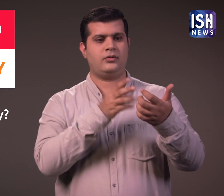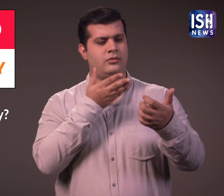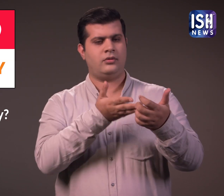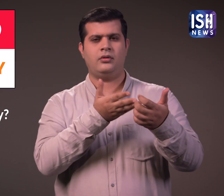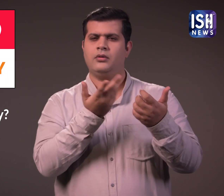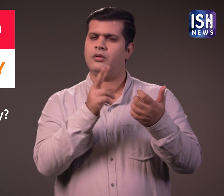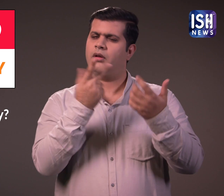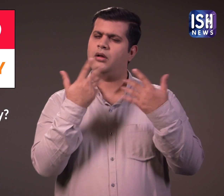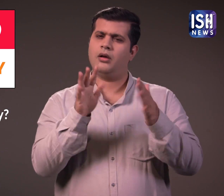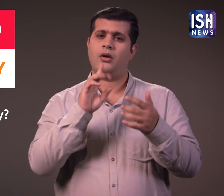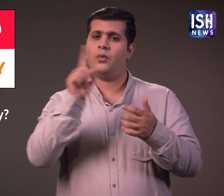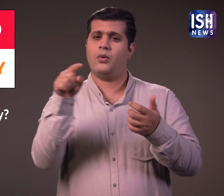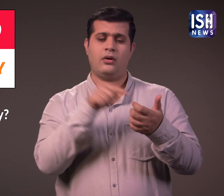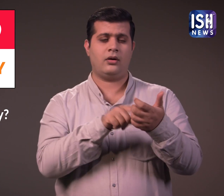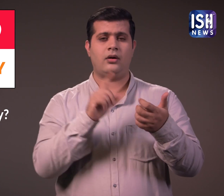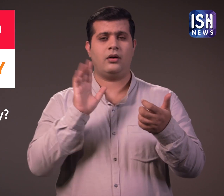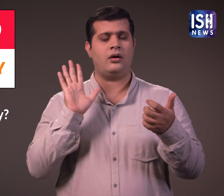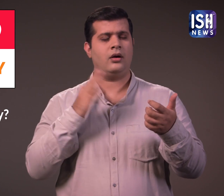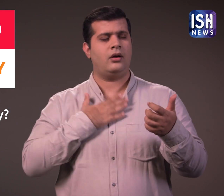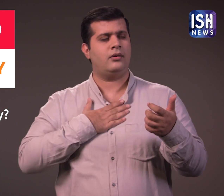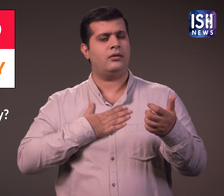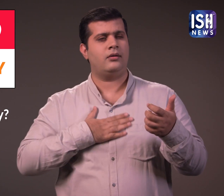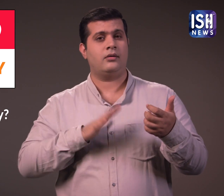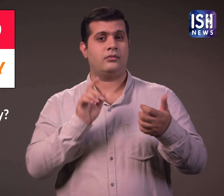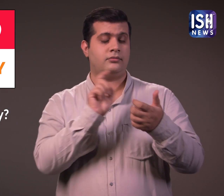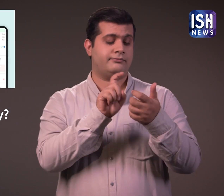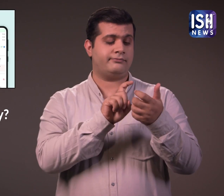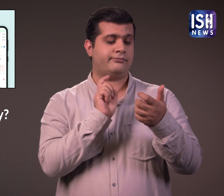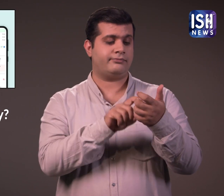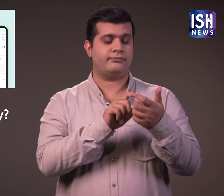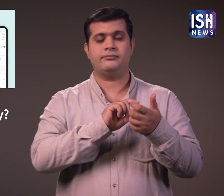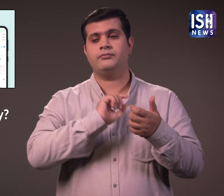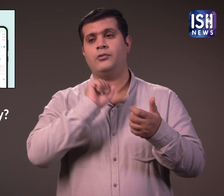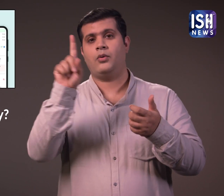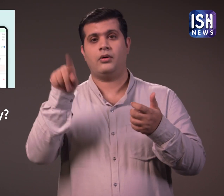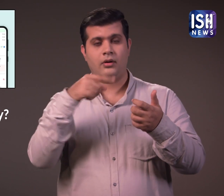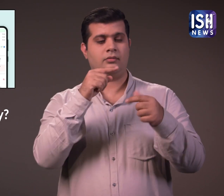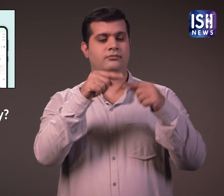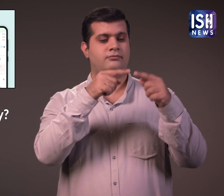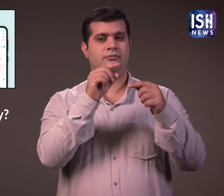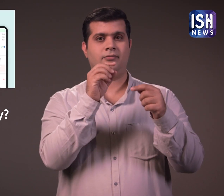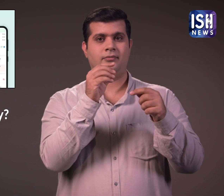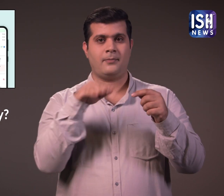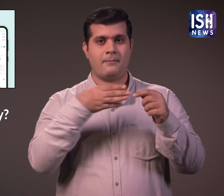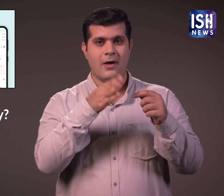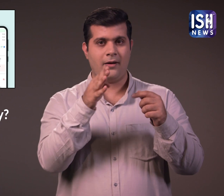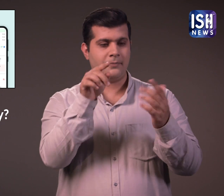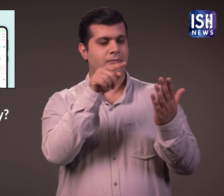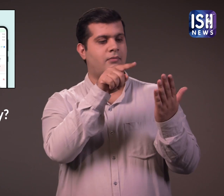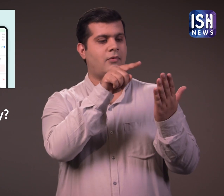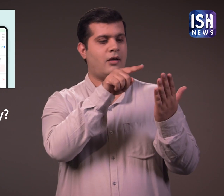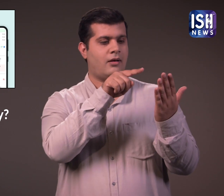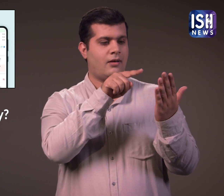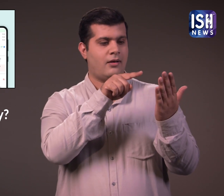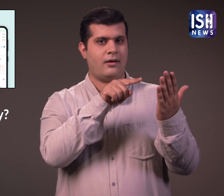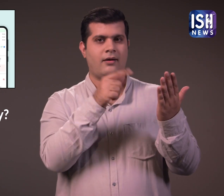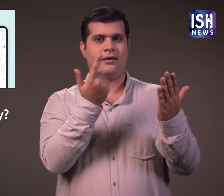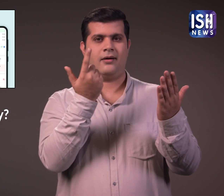यह आराम दायक है और आप delivery के अनुमानित समय को track और जान भी सकते